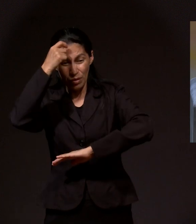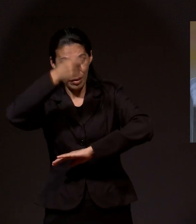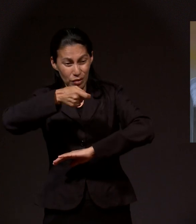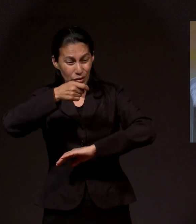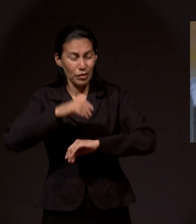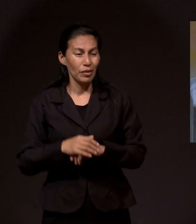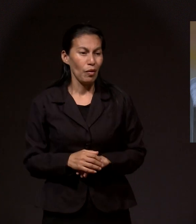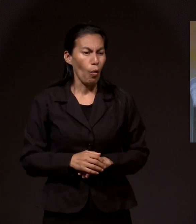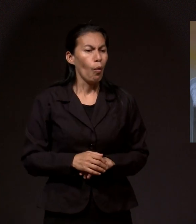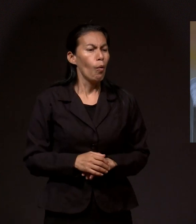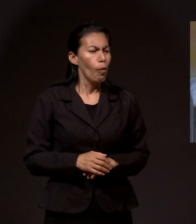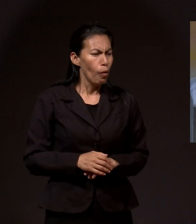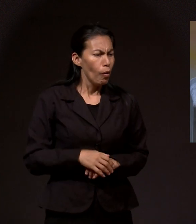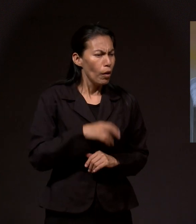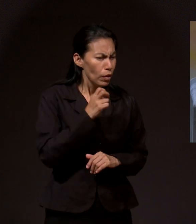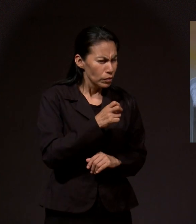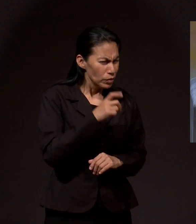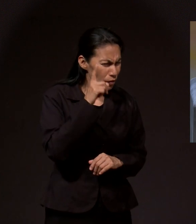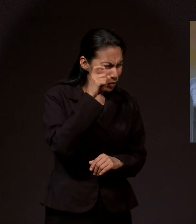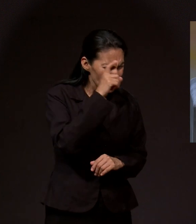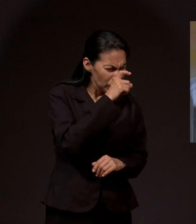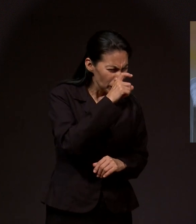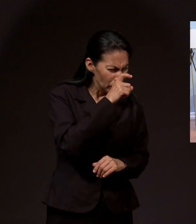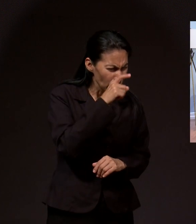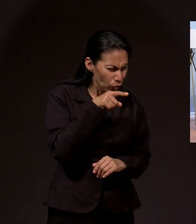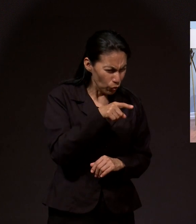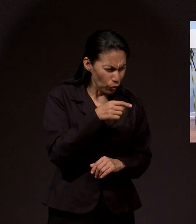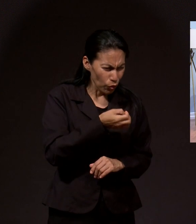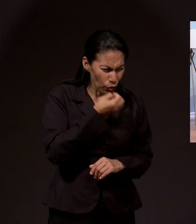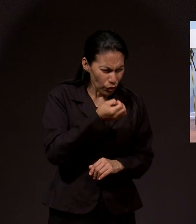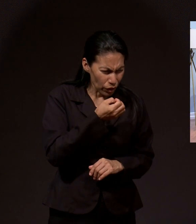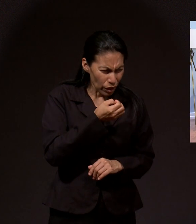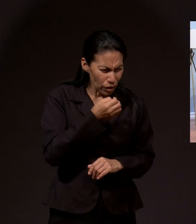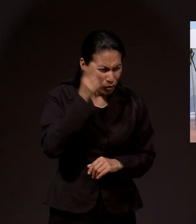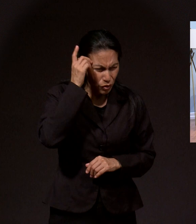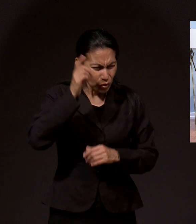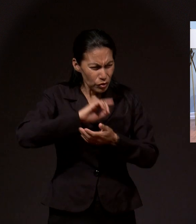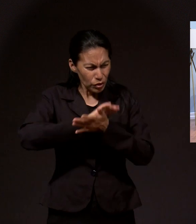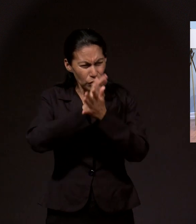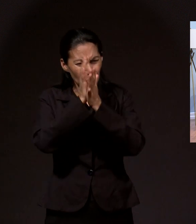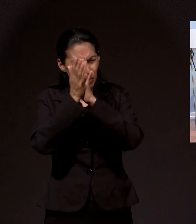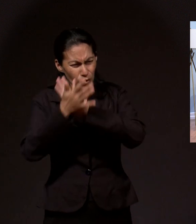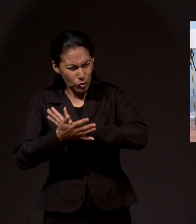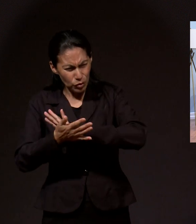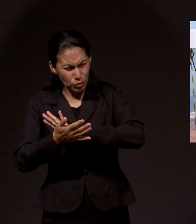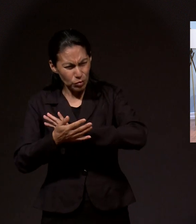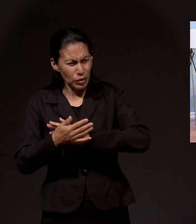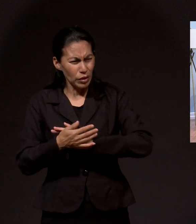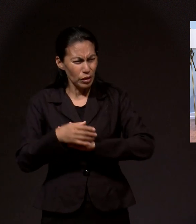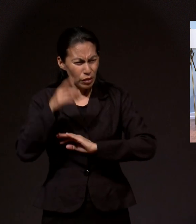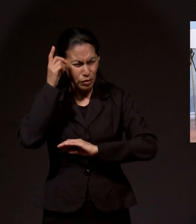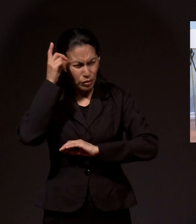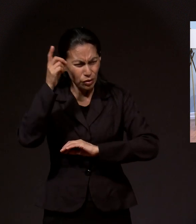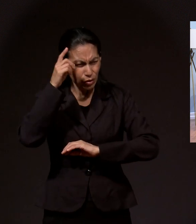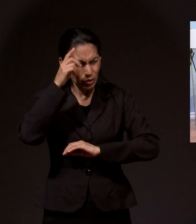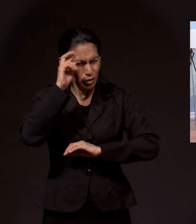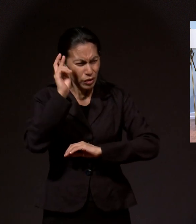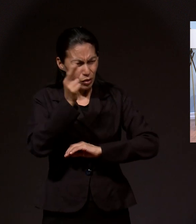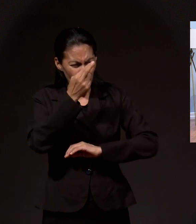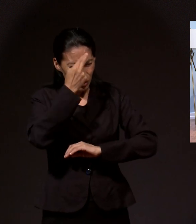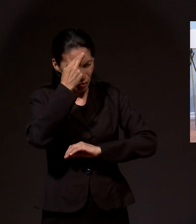O sea, esas dificultades de la vida, Dios a través de la oración, cuando uno se inclina a Dios y lo